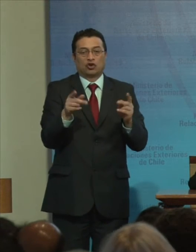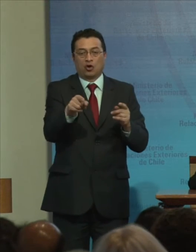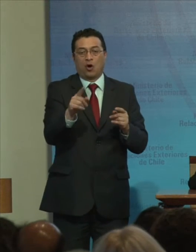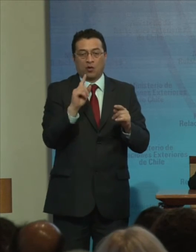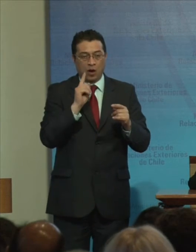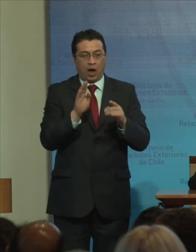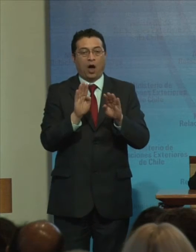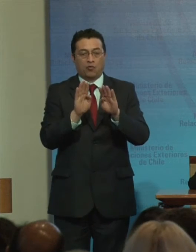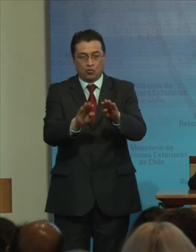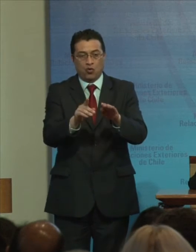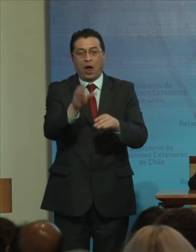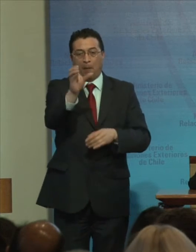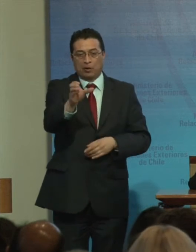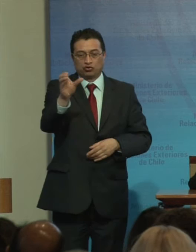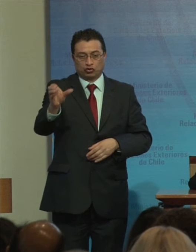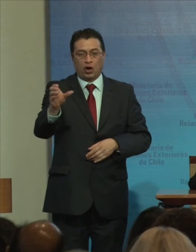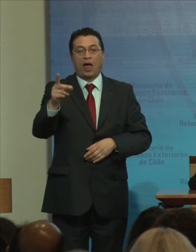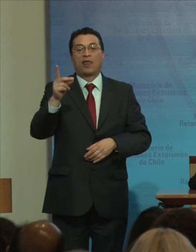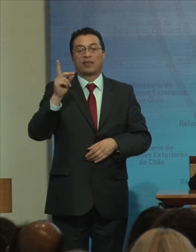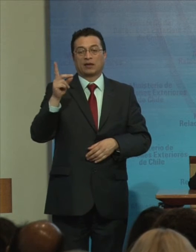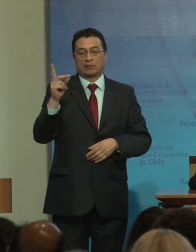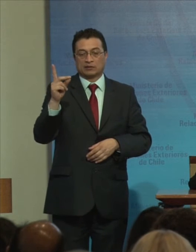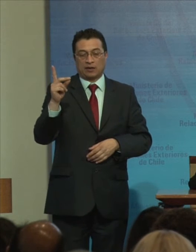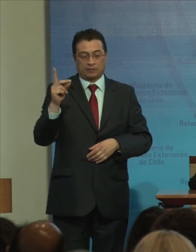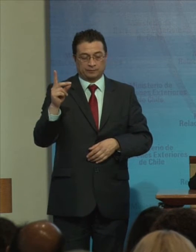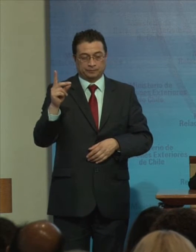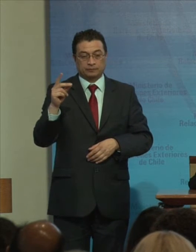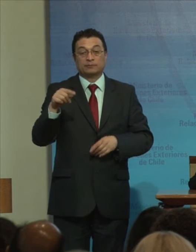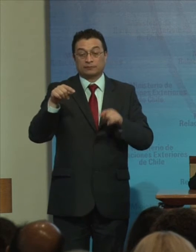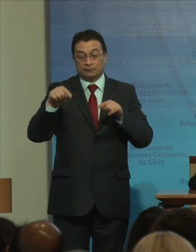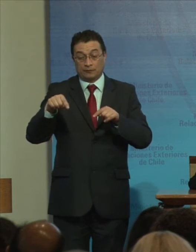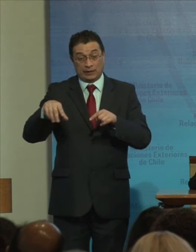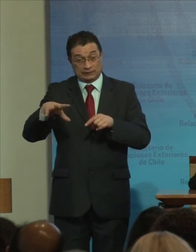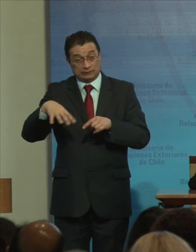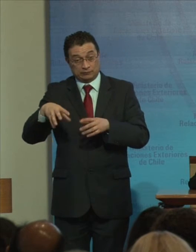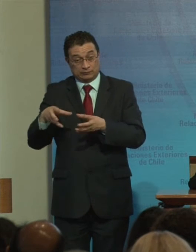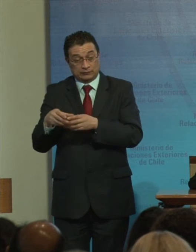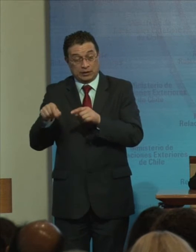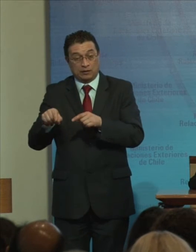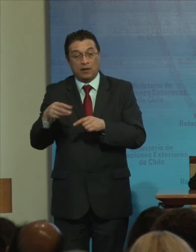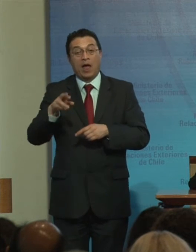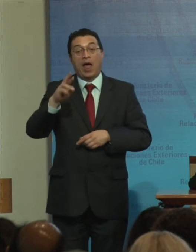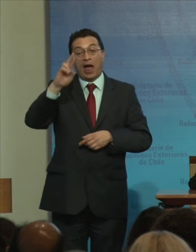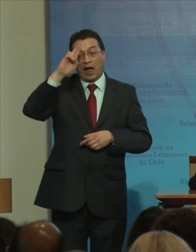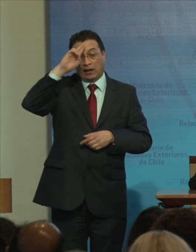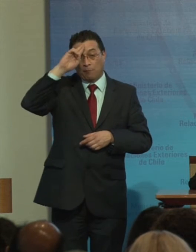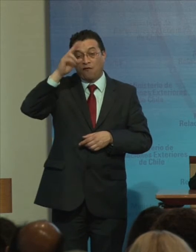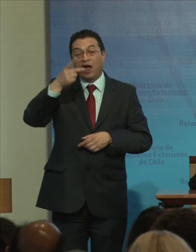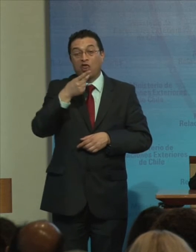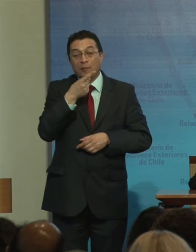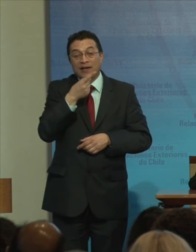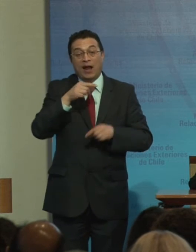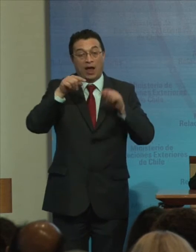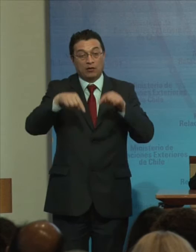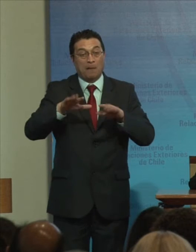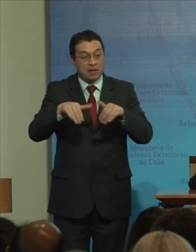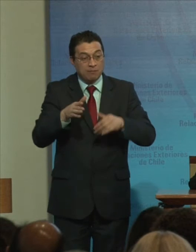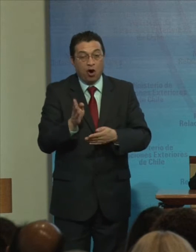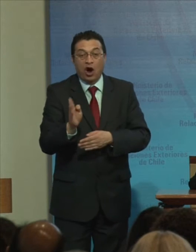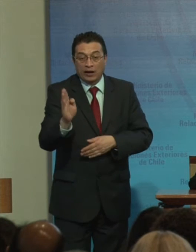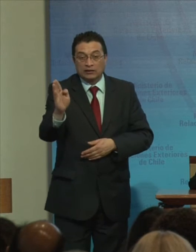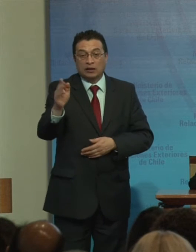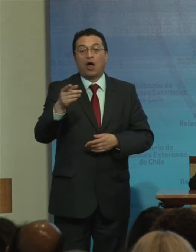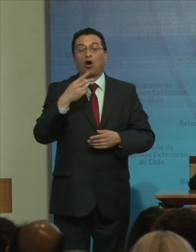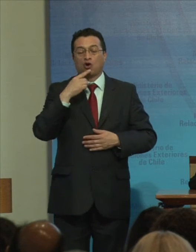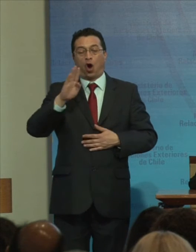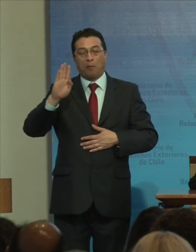amparan A la persona Con discapacidad En este ámbito En la República Dominicana Sigue creciendo El compromiso Del